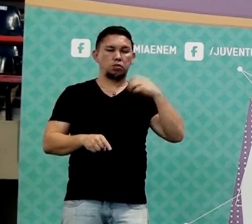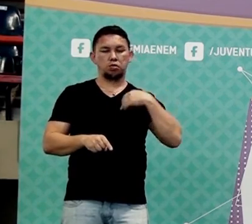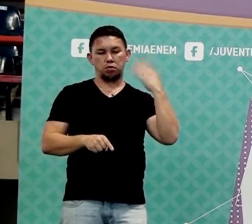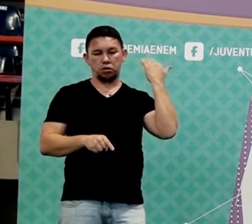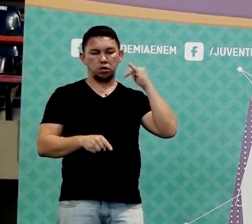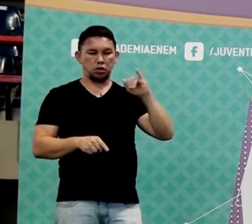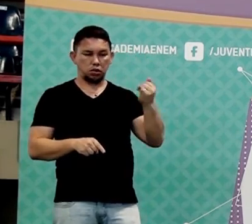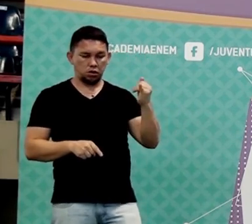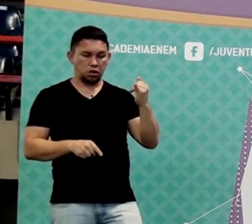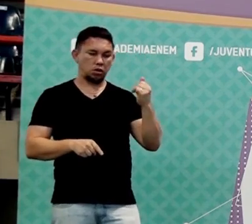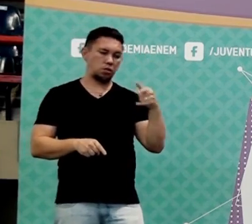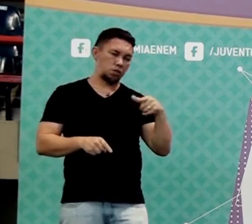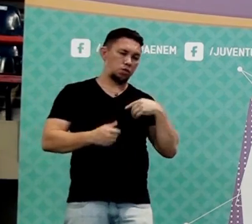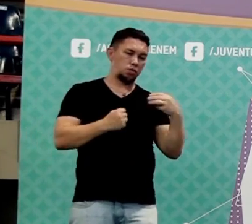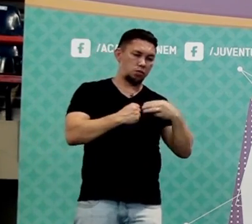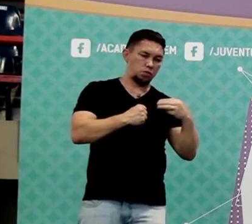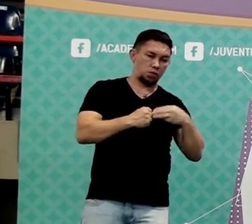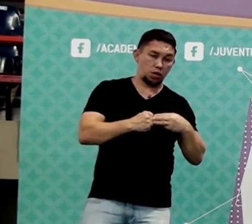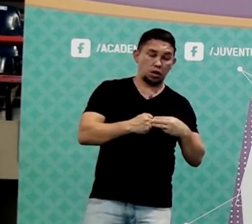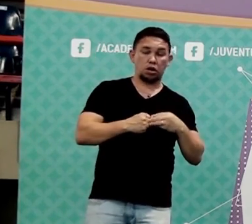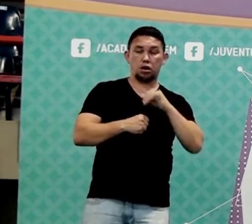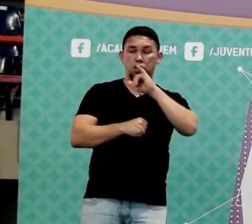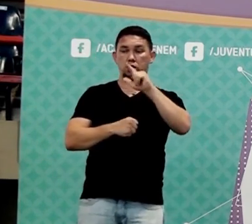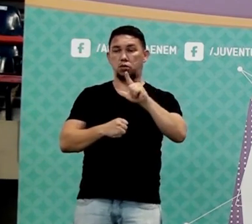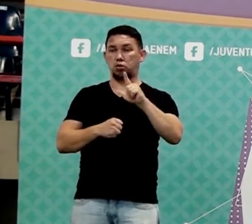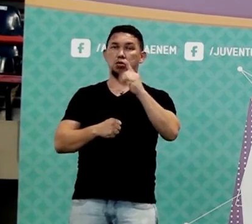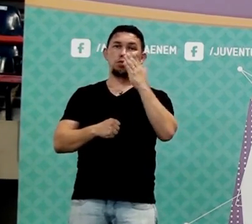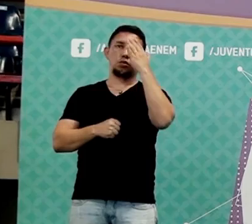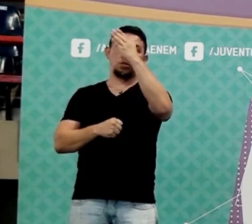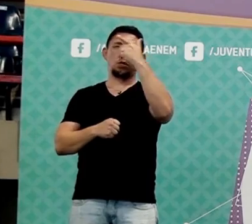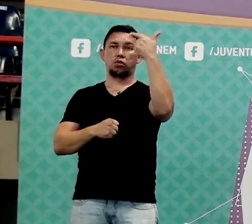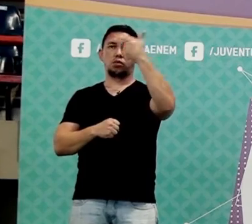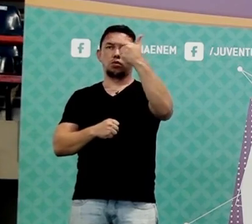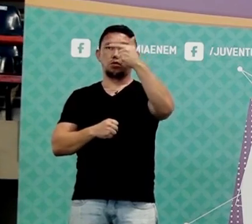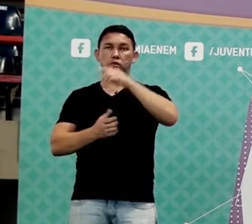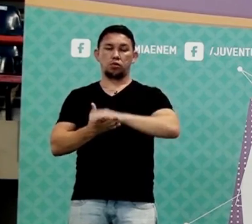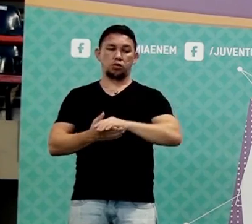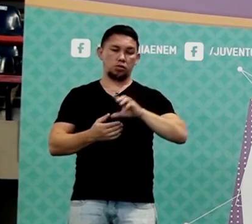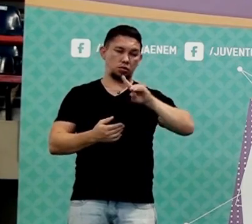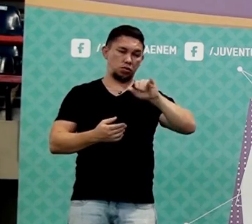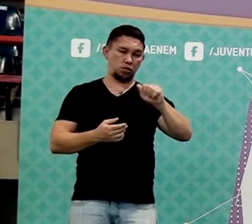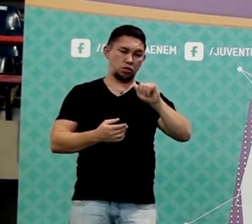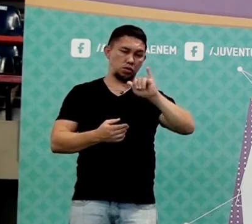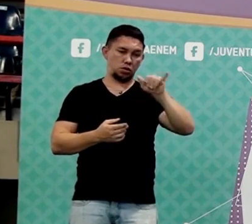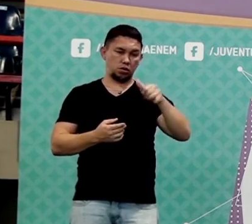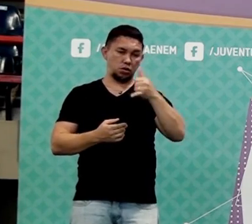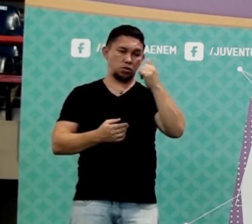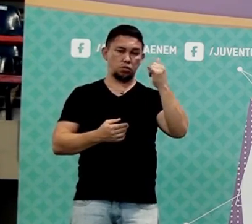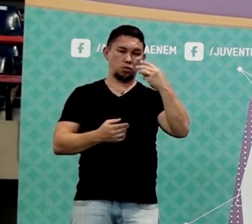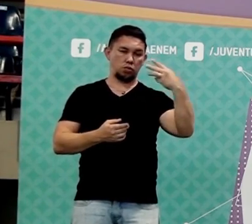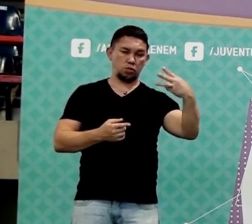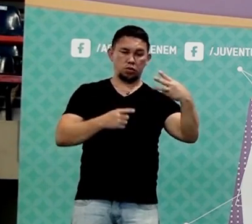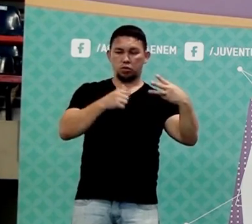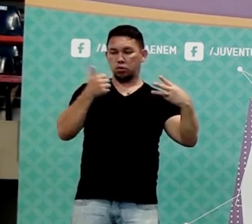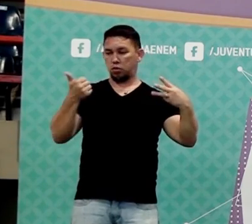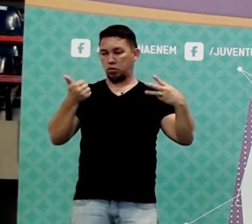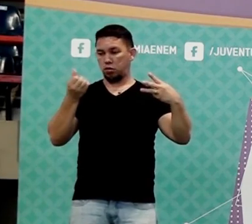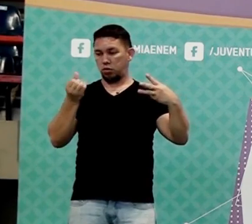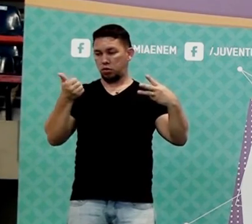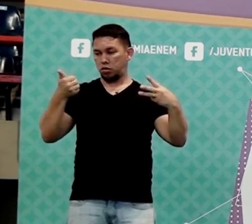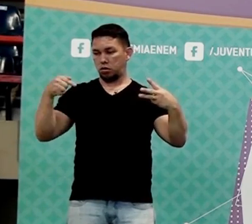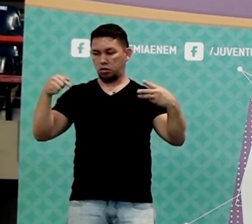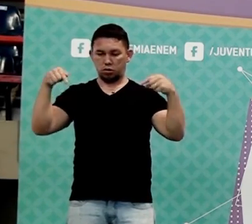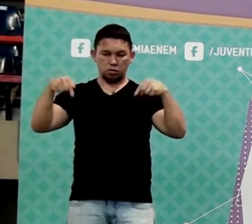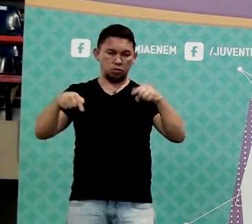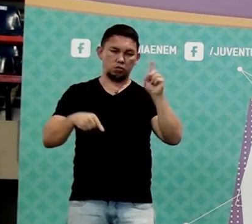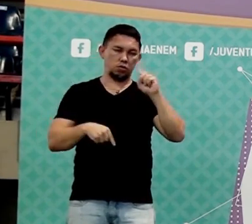mestrado. E agora em julho eu vou fazer a segunda parte do mestrado. Então agora, no dia 3 de julho, no dia 16, 17, eu